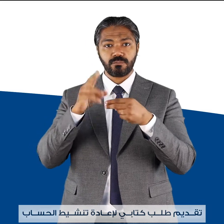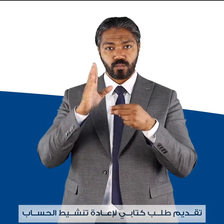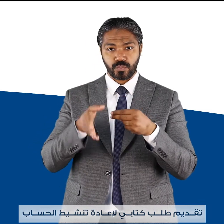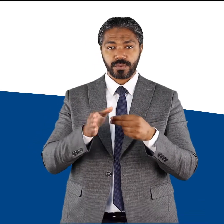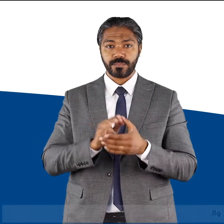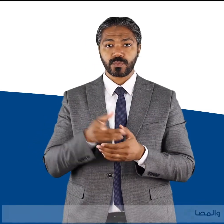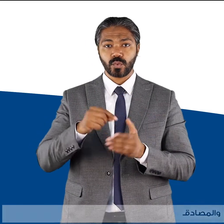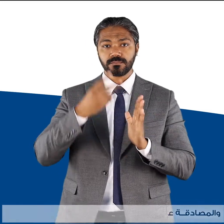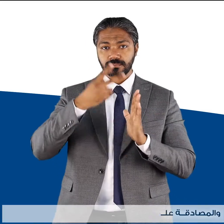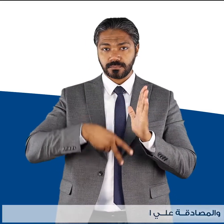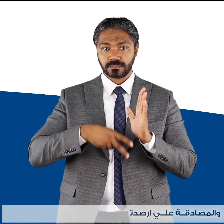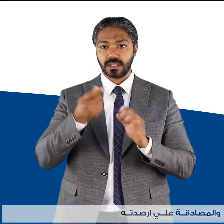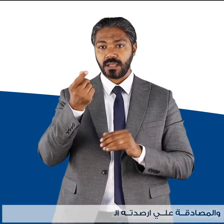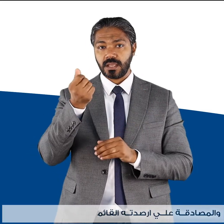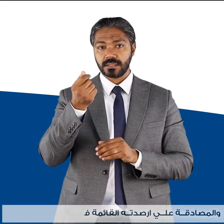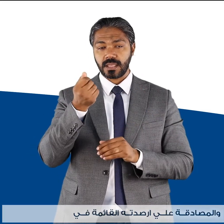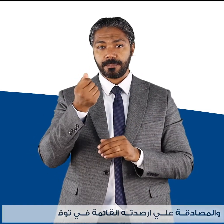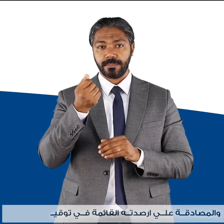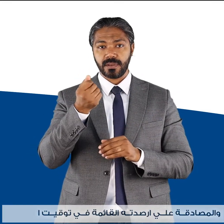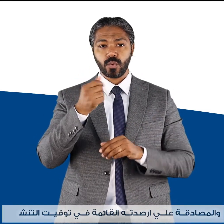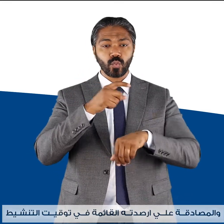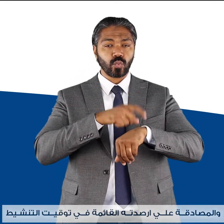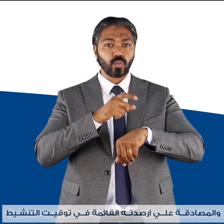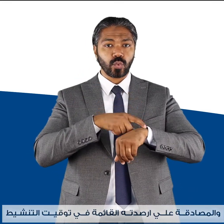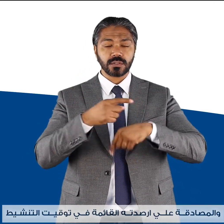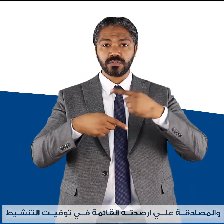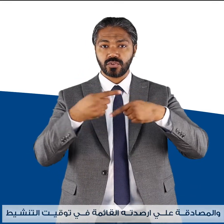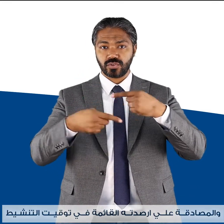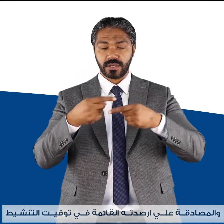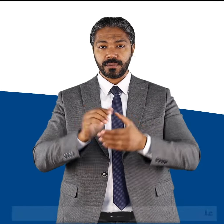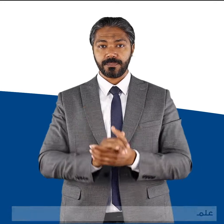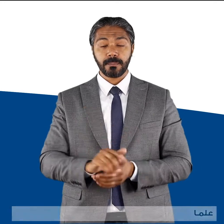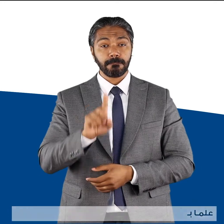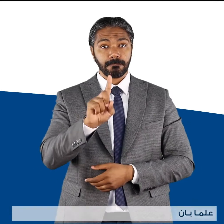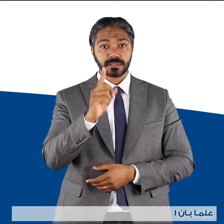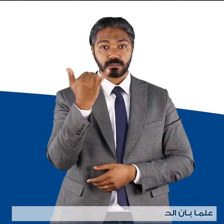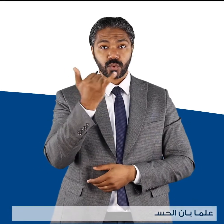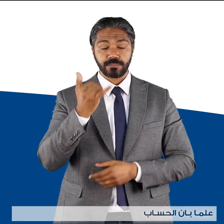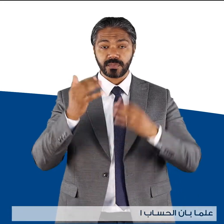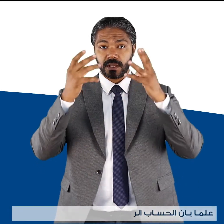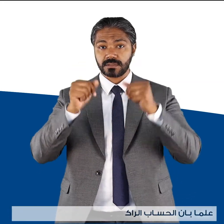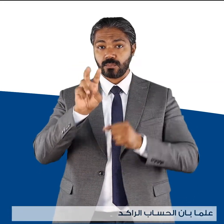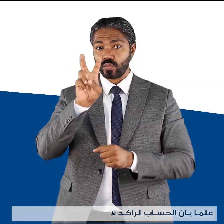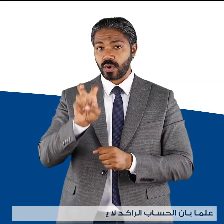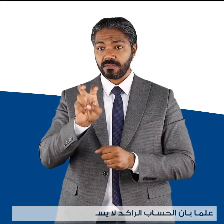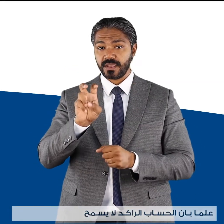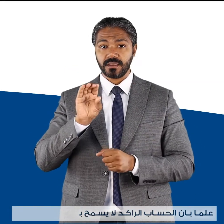والمصادقة على أرصدته القائمة في توقيت التنشيط علماً بأن الحساب الراكد لا يسمح